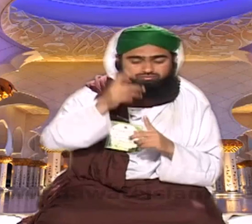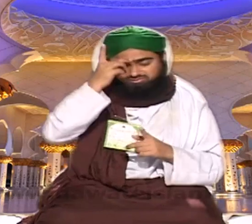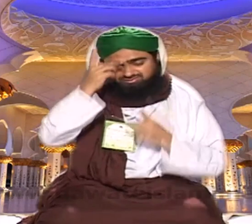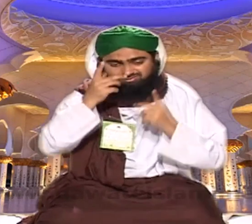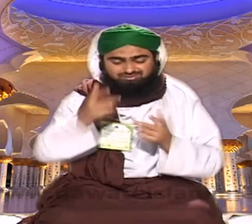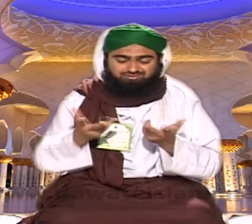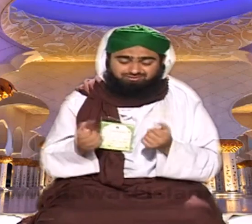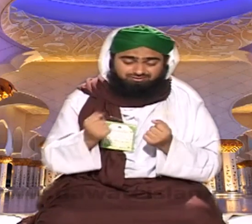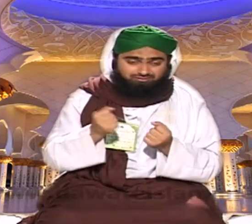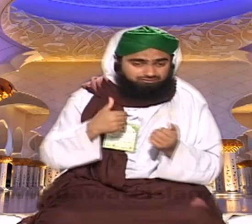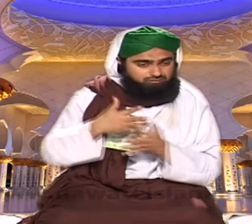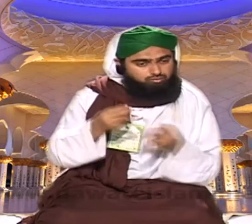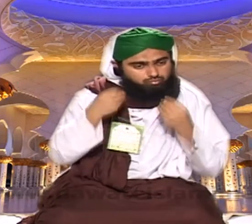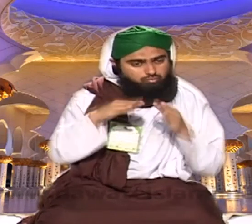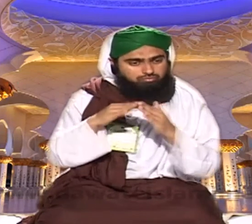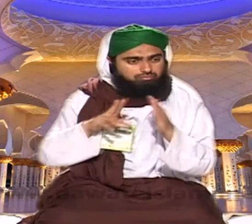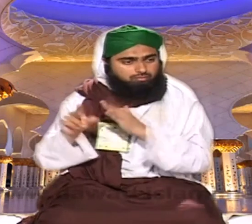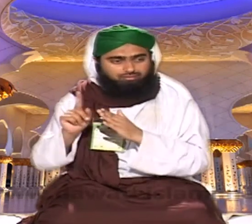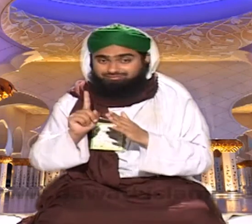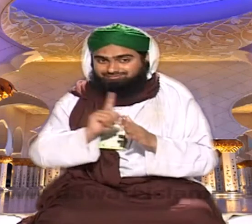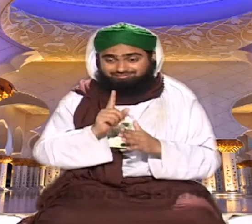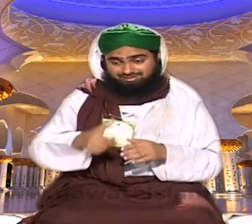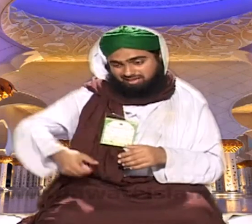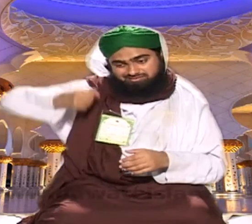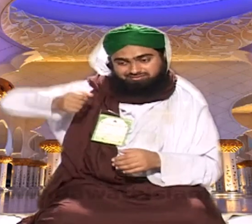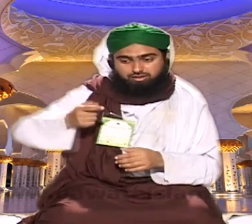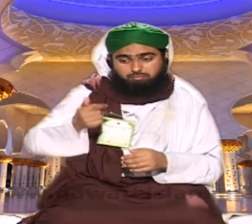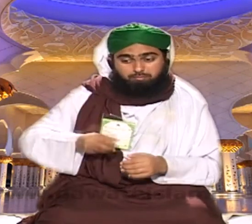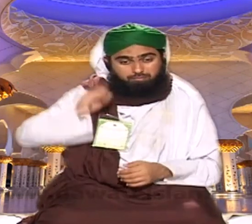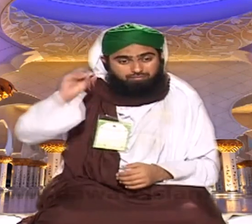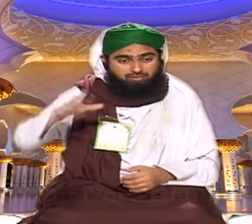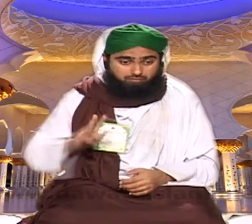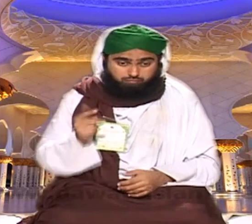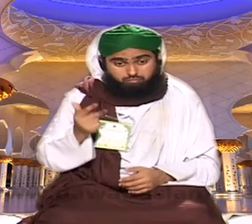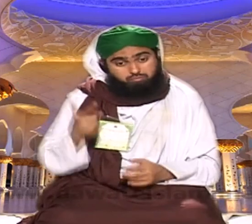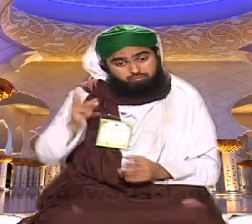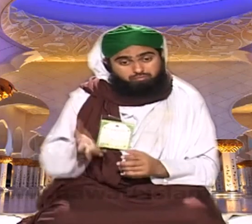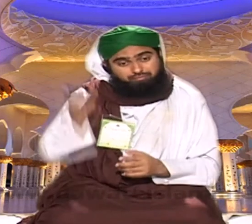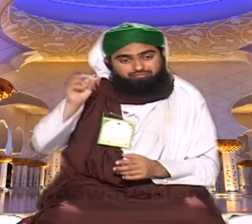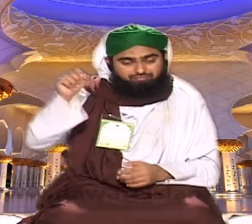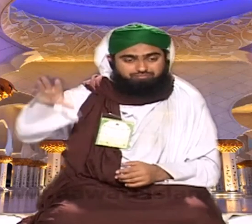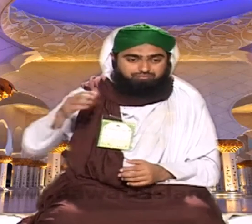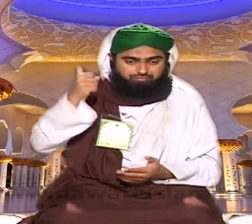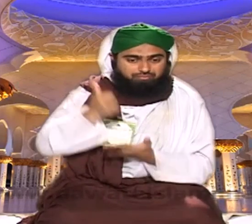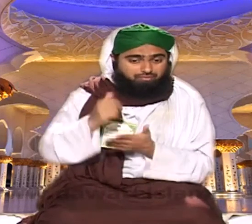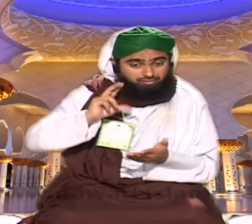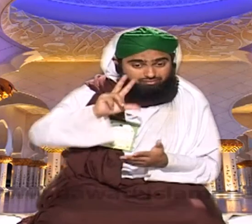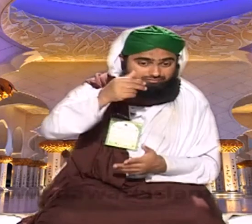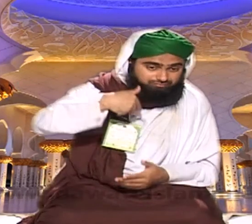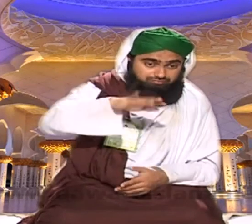ڈیوٹی آپ کی تو کیا کریں گے صاحب بس نے ہرطال کر دی ہم نہیں جائیں گے جانے رکشہ پکڑیں گے رکشہ پکڑیں گے نا کیونکہ ڈیوٹی بر نہیں جائیں گے تو وہاں